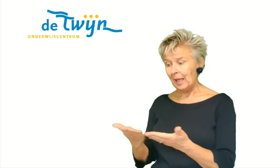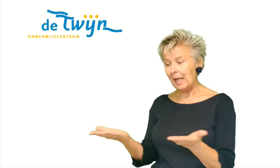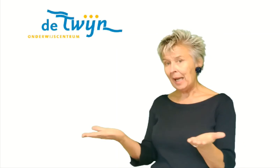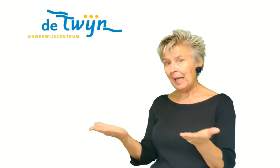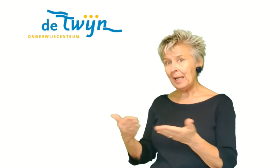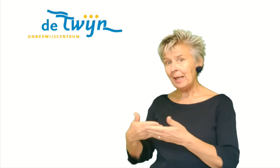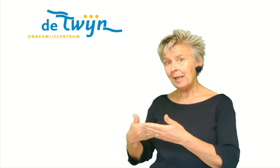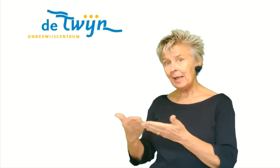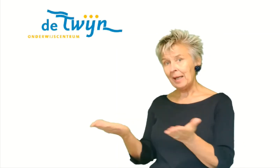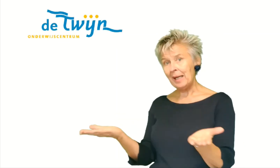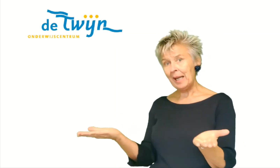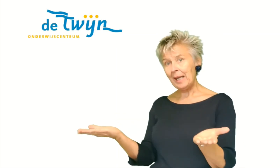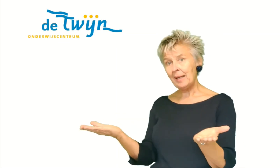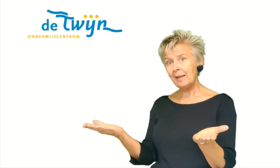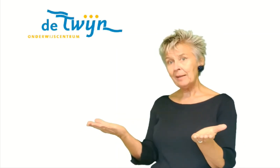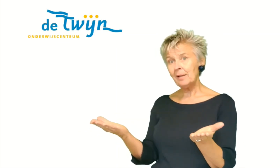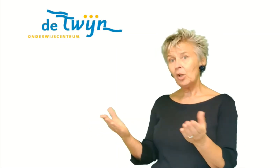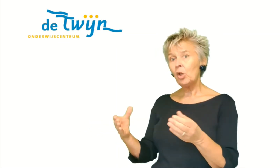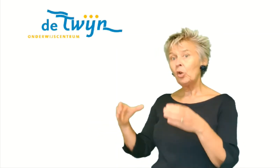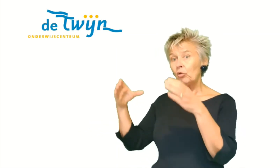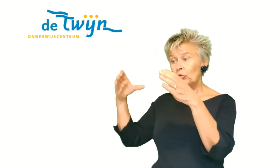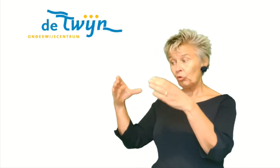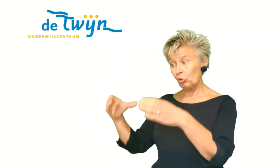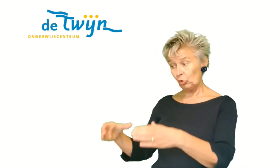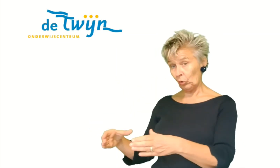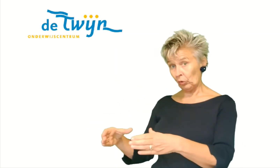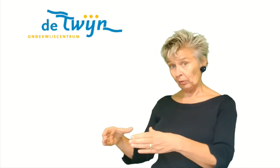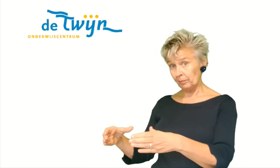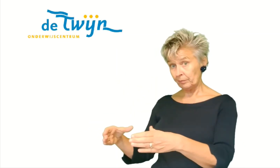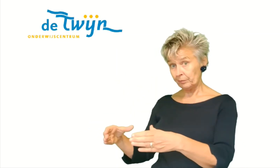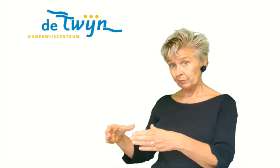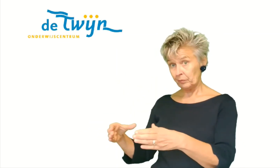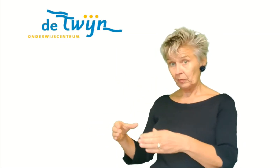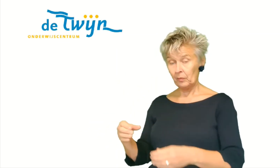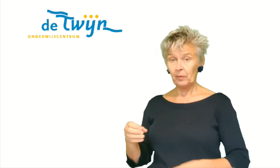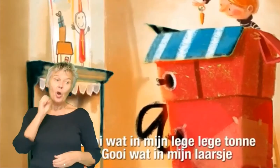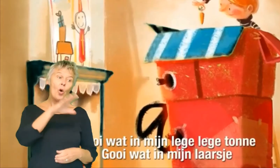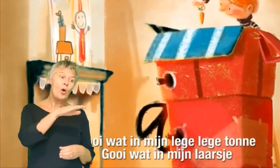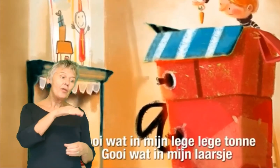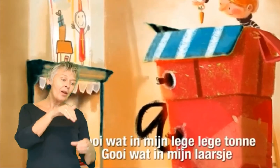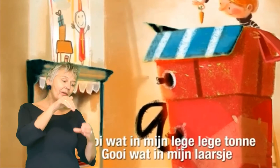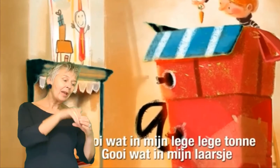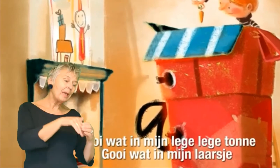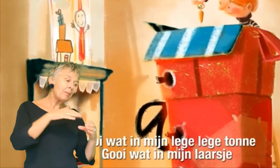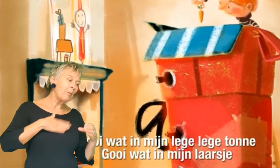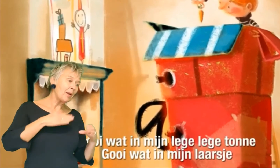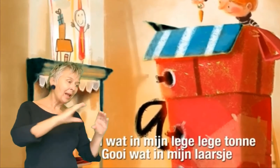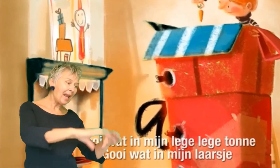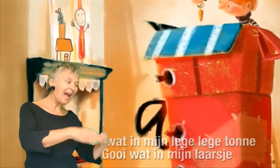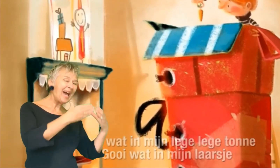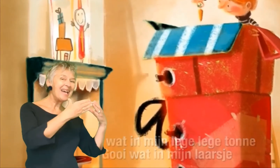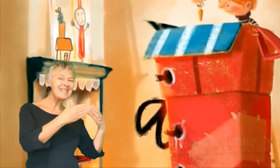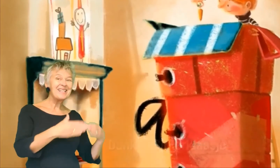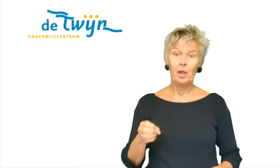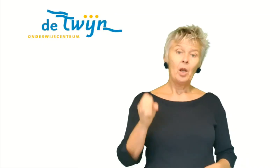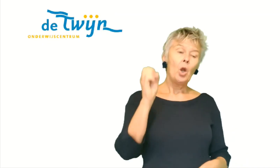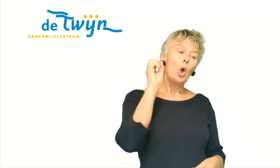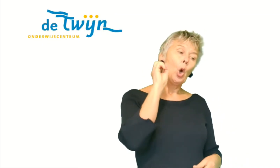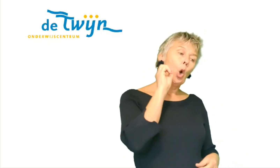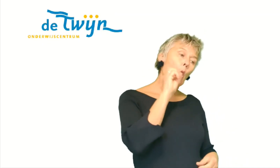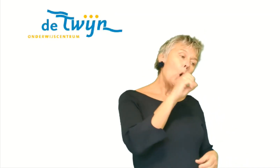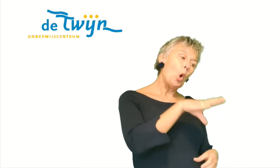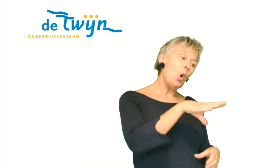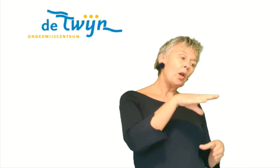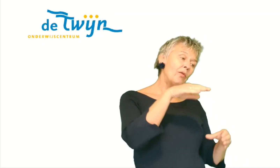lege, lege tonnen. Gooi wat in m'n laarsje.